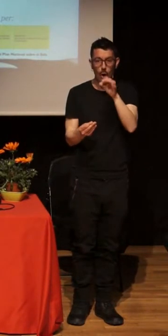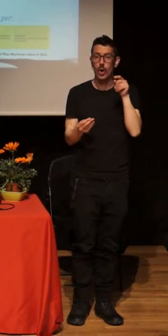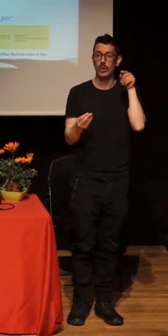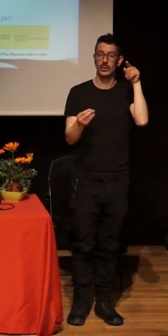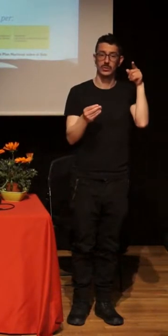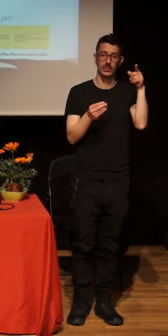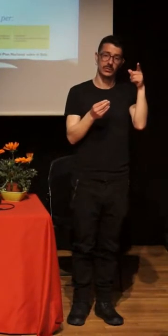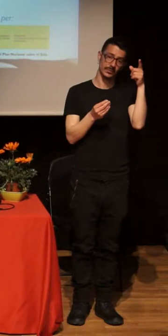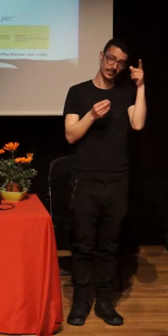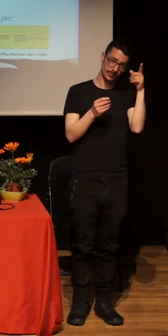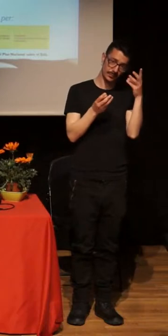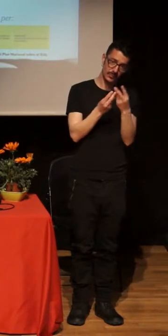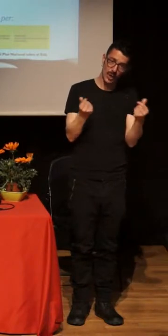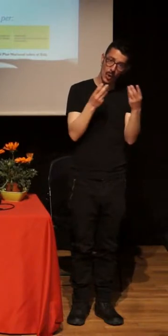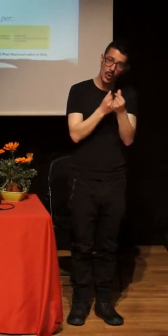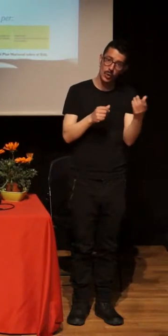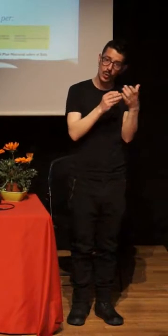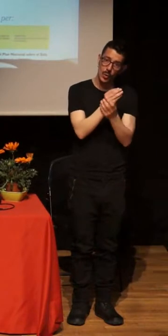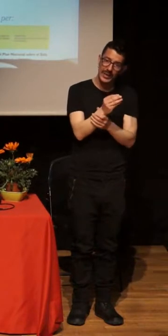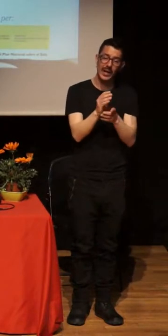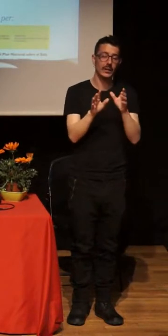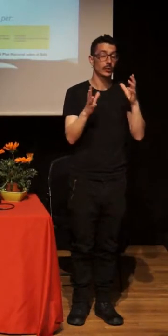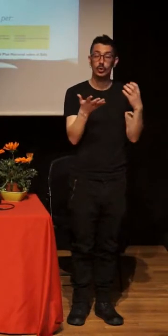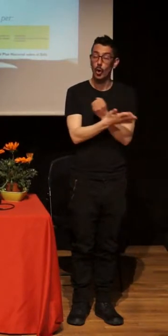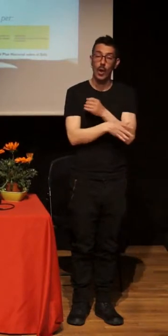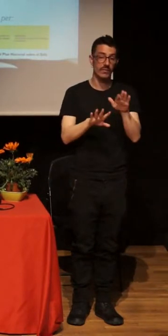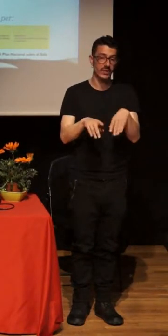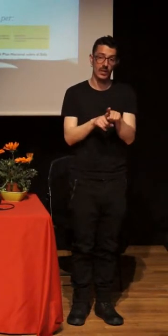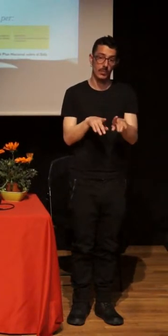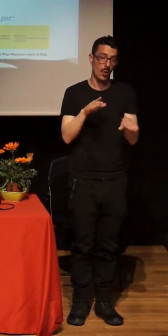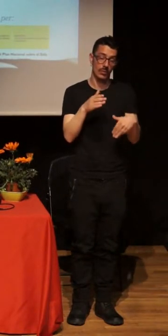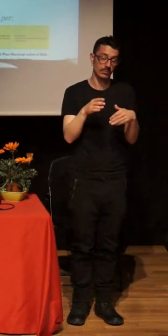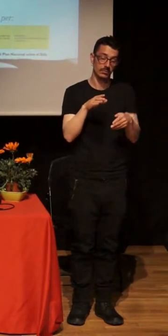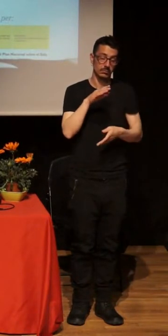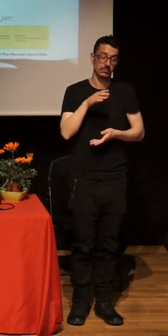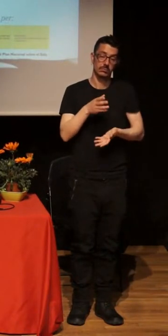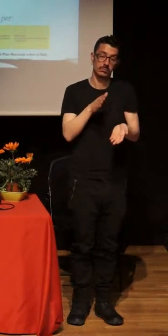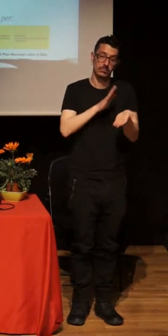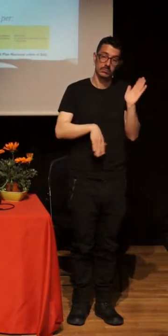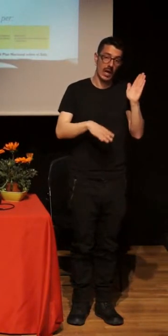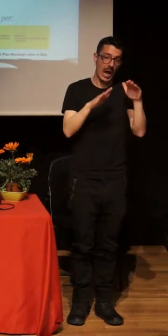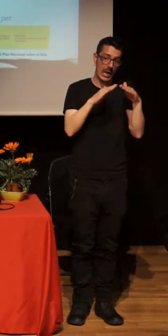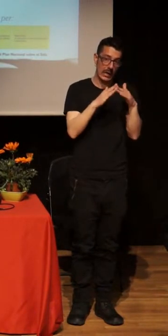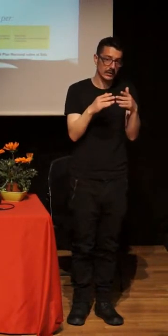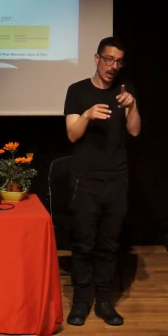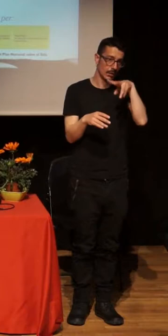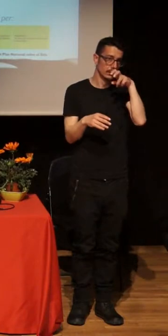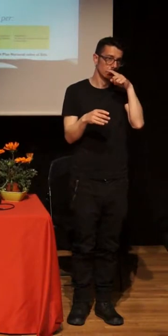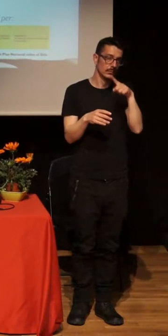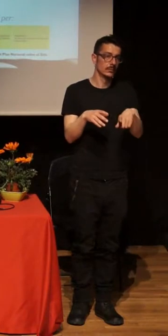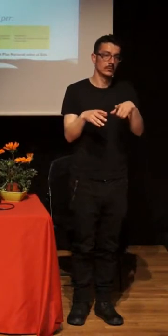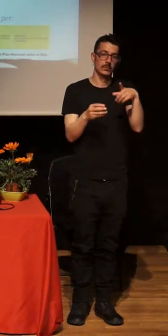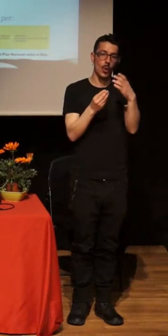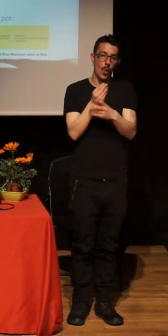época? Pues que dimos una respuesta vertical, desde un modelo claramente biomédico, que amparado en la epidemiología,